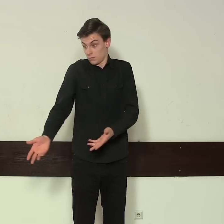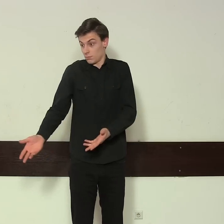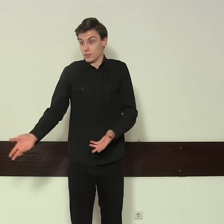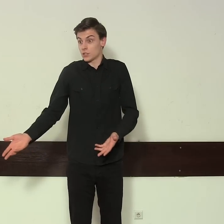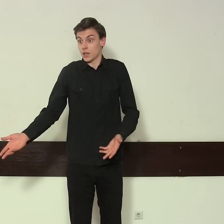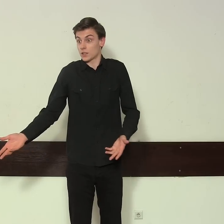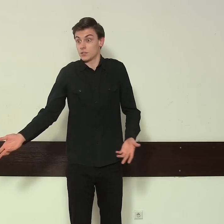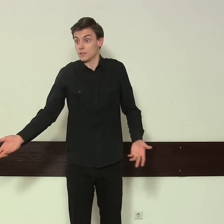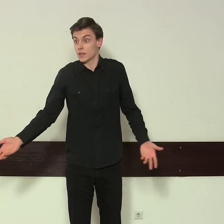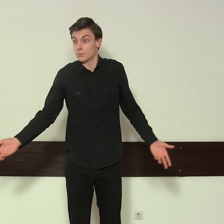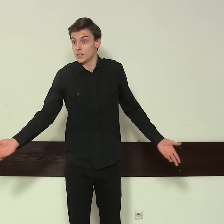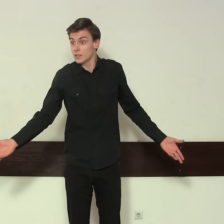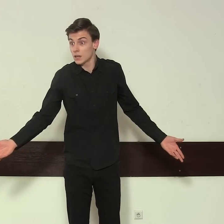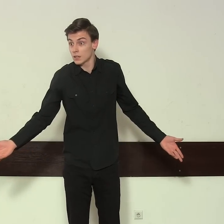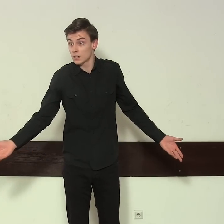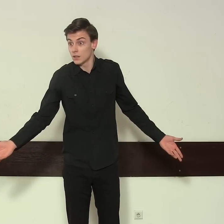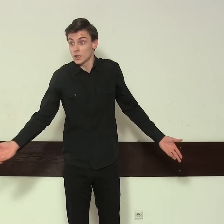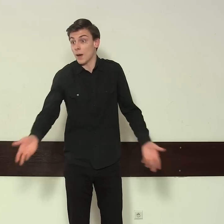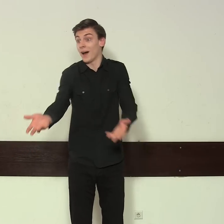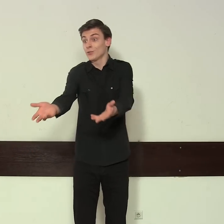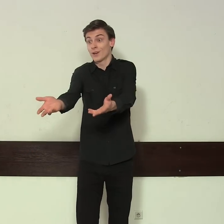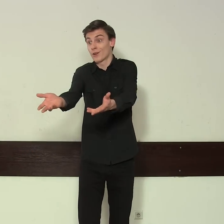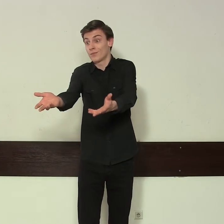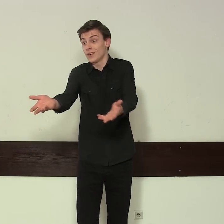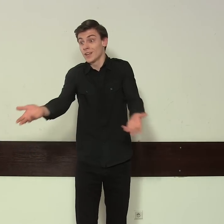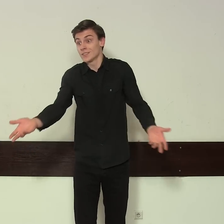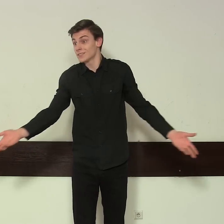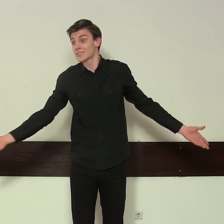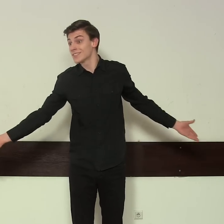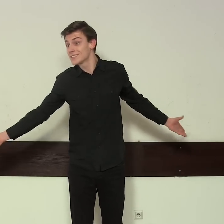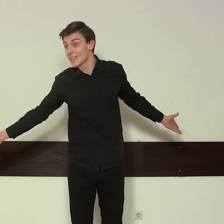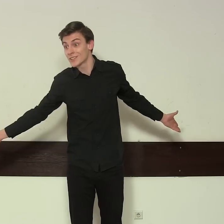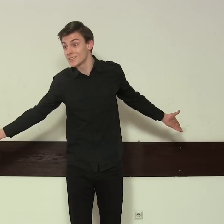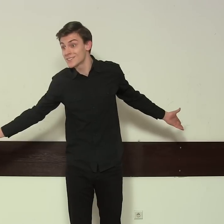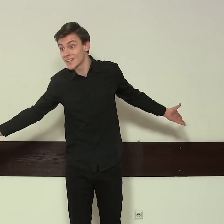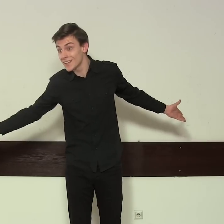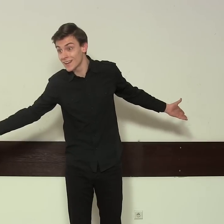Będzie szlachcie wielka bieda. A panu majorowi nikt za to nic nie da.